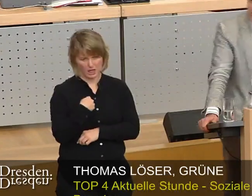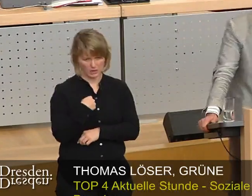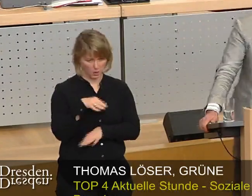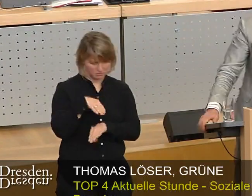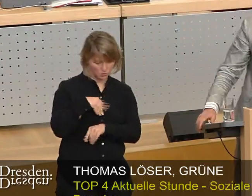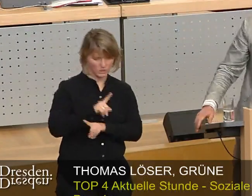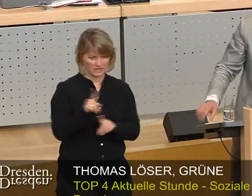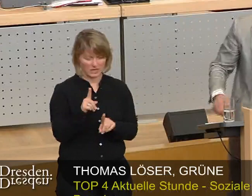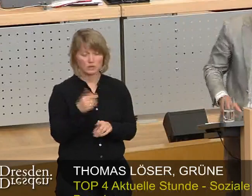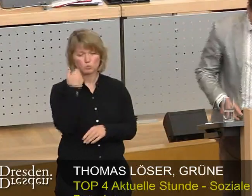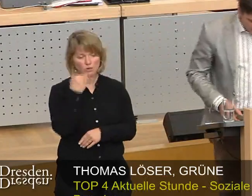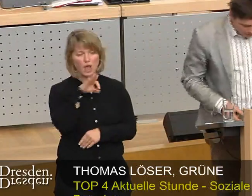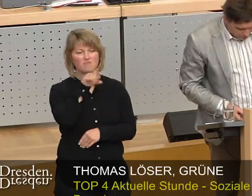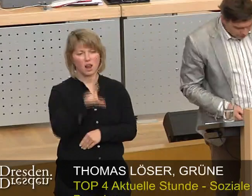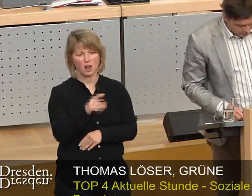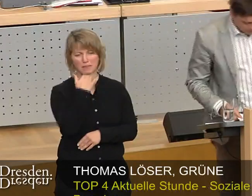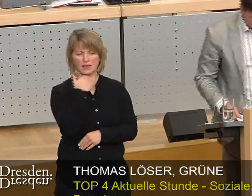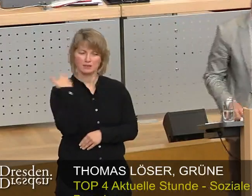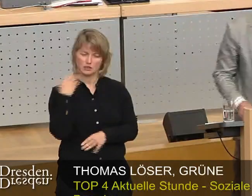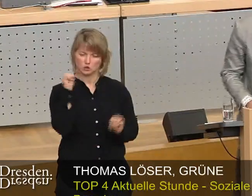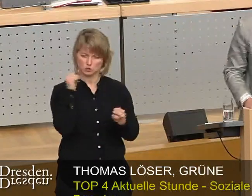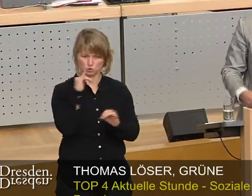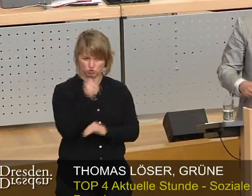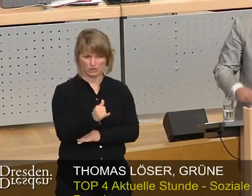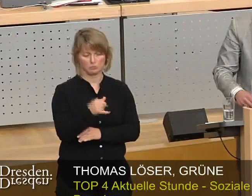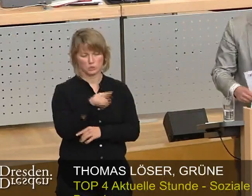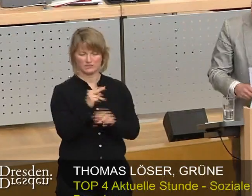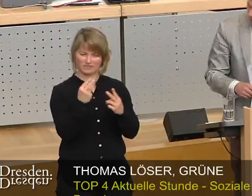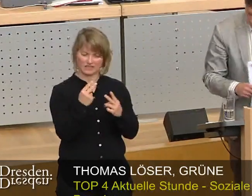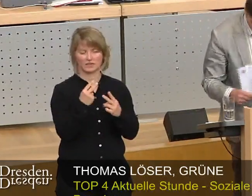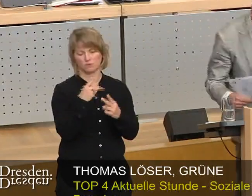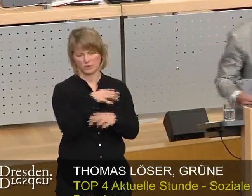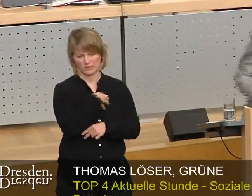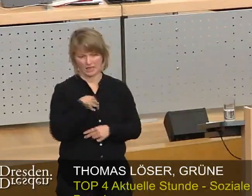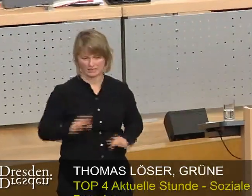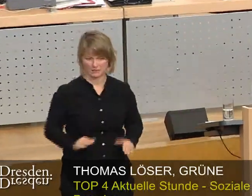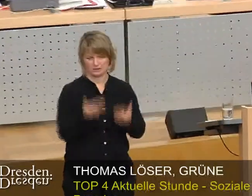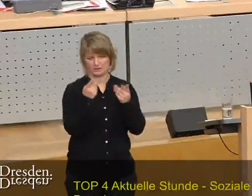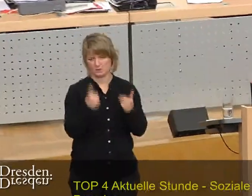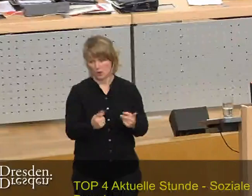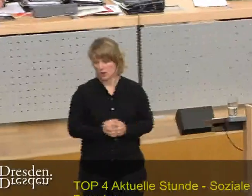dafür, dass wir dem FL-Bericht hier zustimmen und dieses wichtige Unterfangen für Dresden auf den Weg bringen. Danke.